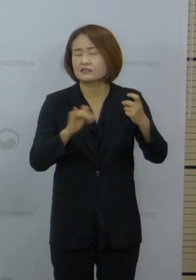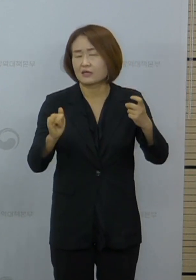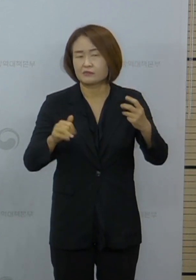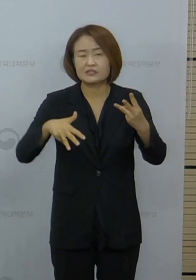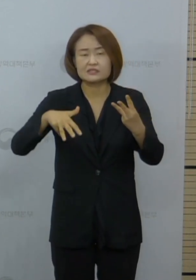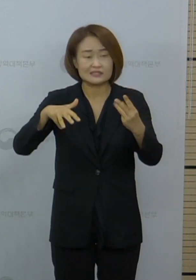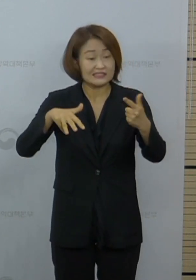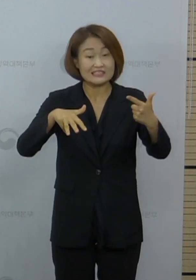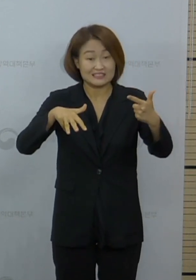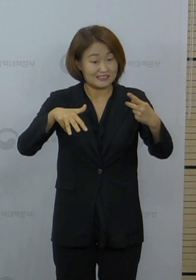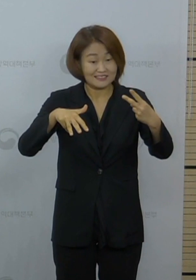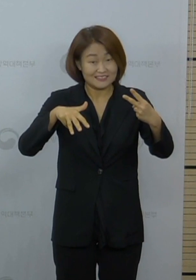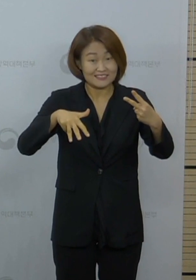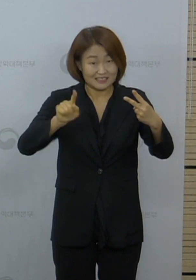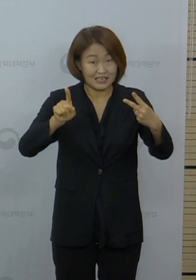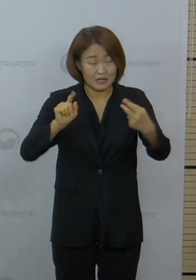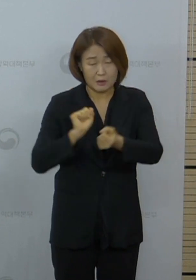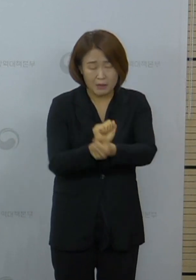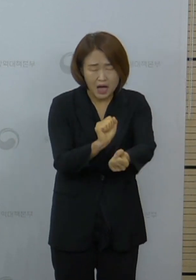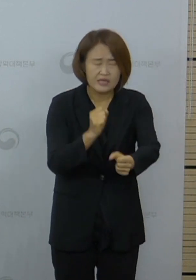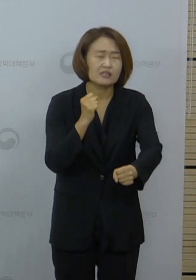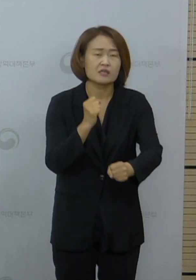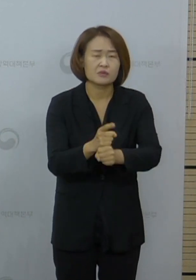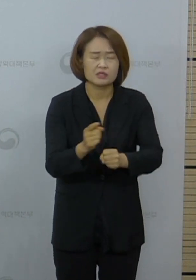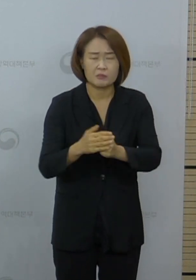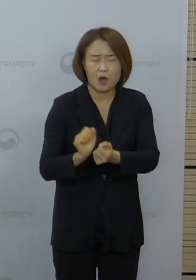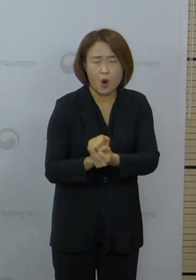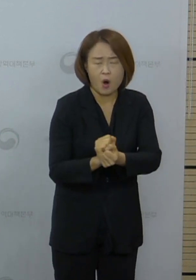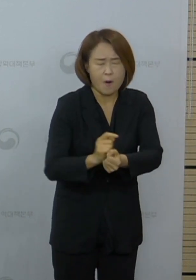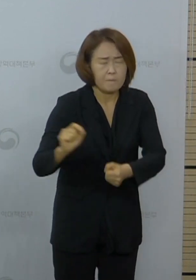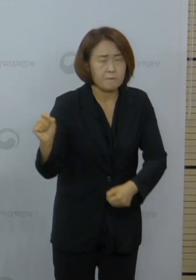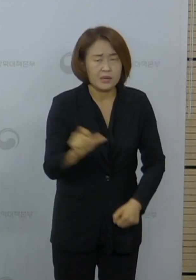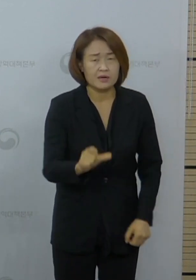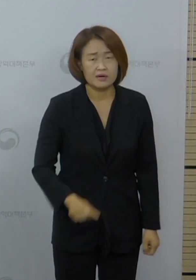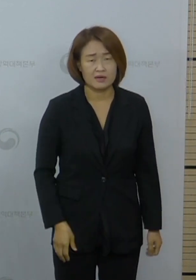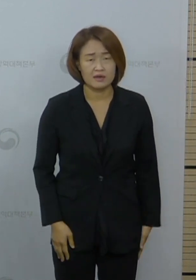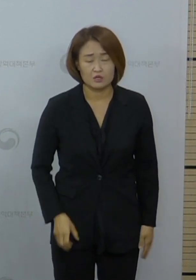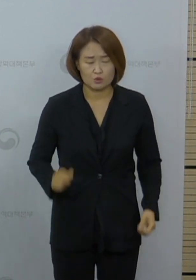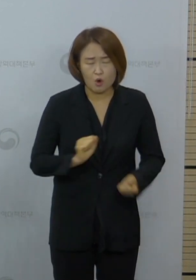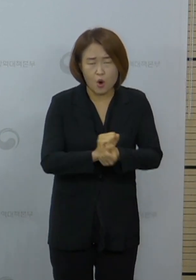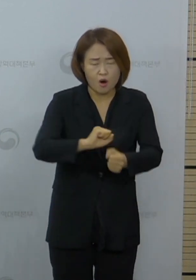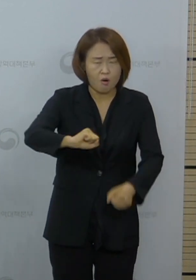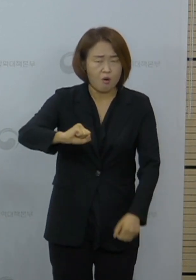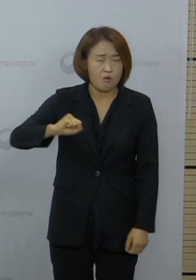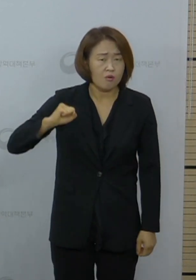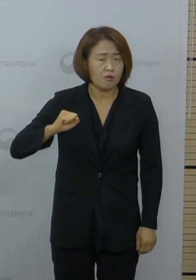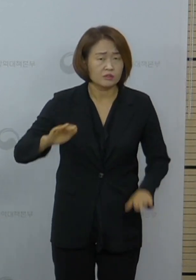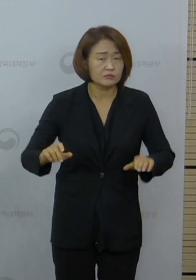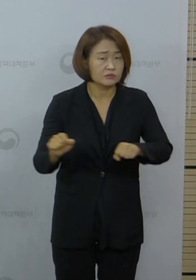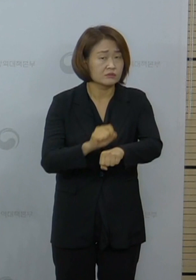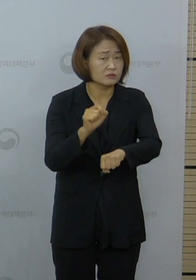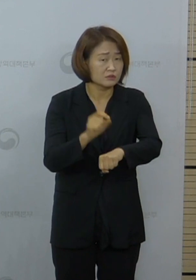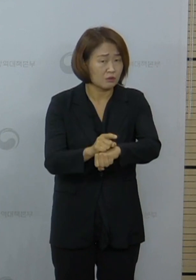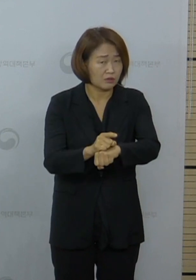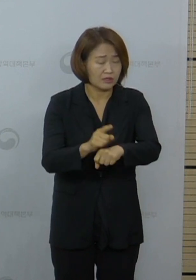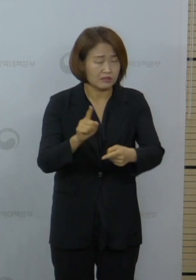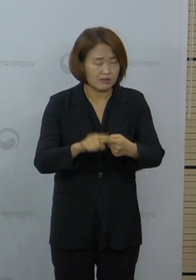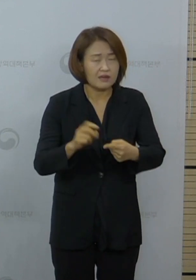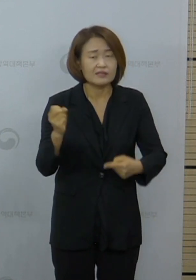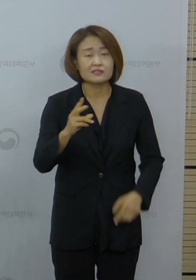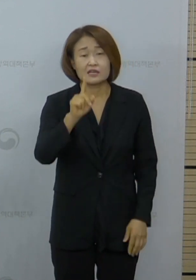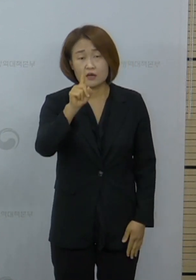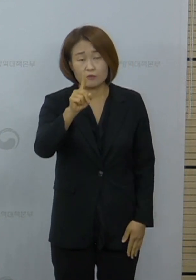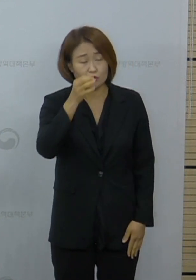사례가 보고될 만큼 전파 속도가 굉장히 빠르고 전염력이 높은 특성을 다시 한번 보여주고 있는